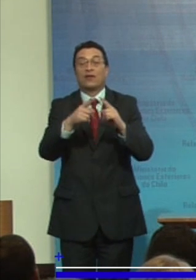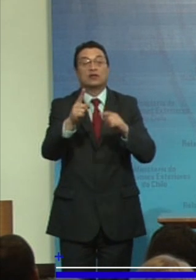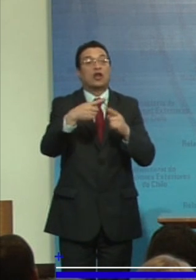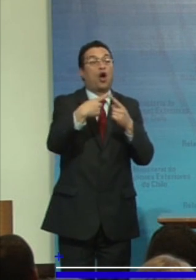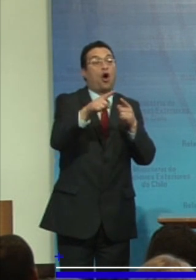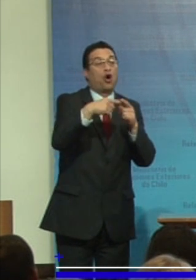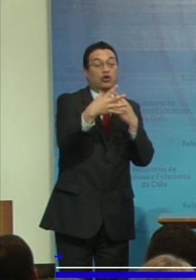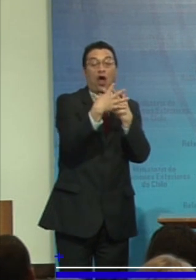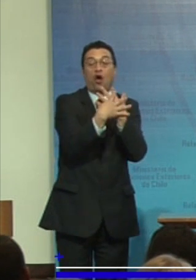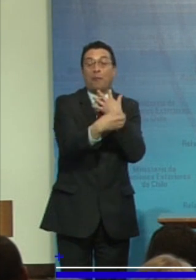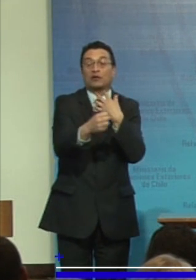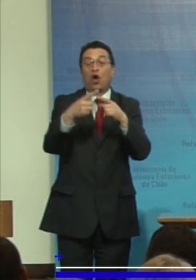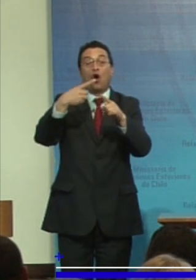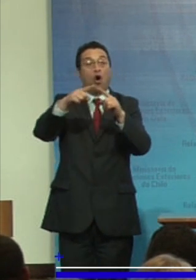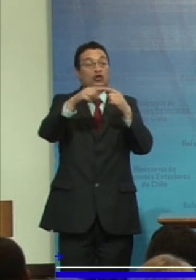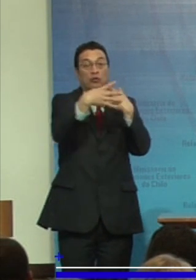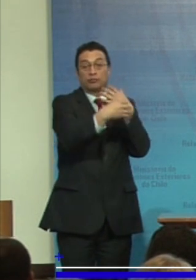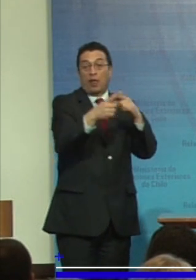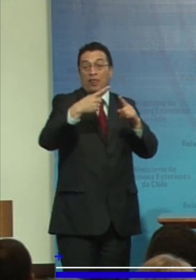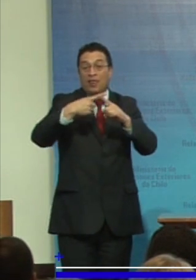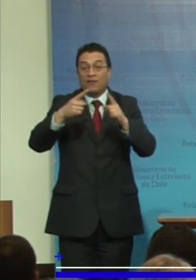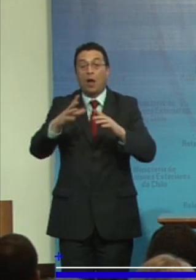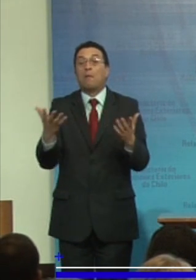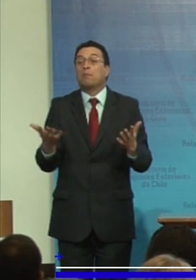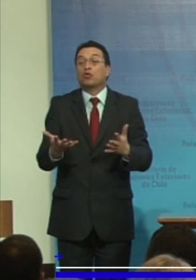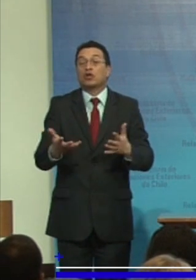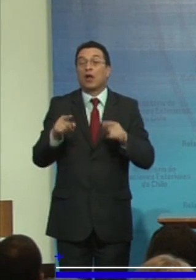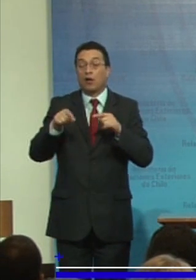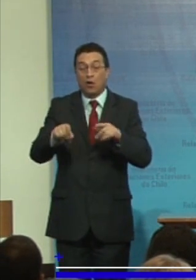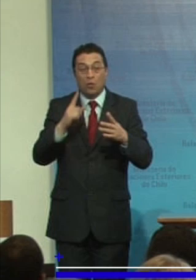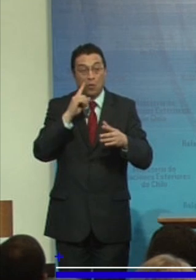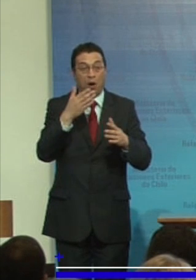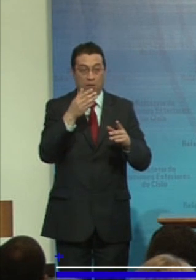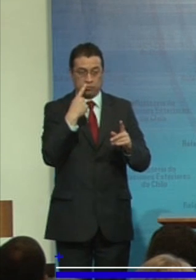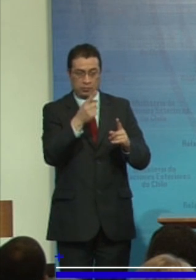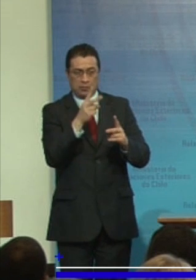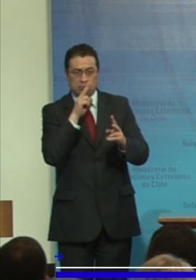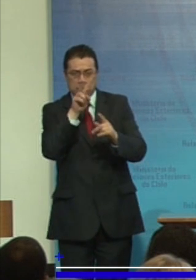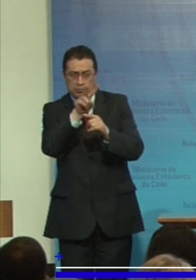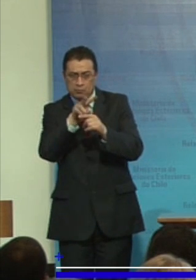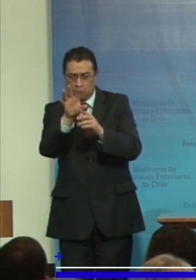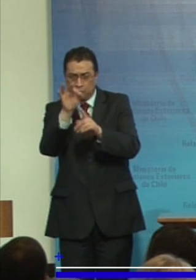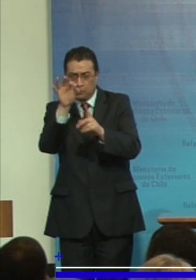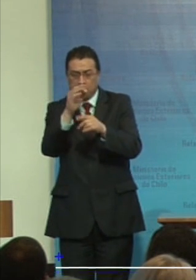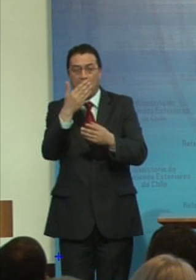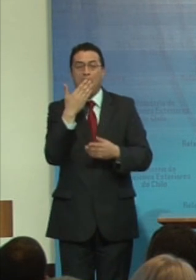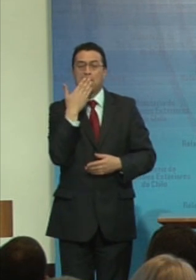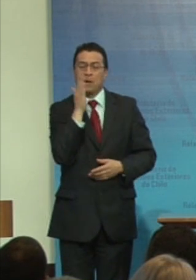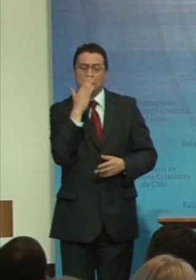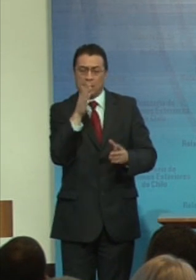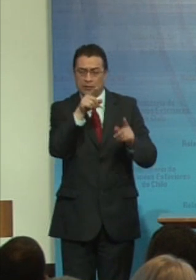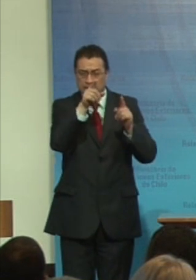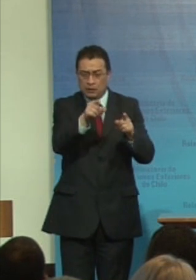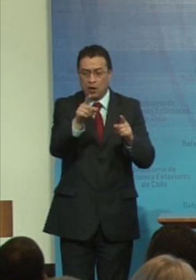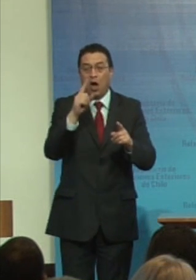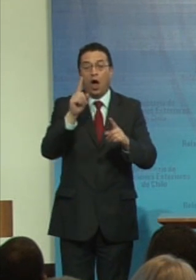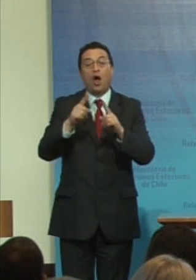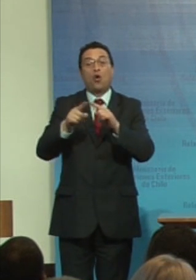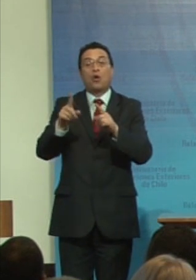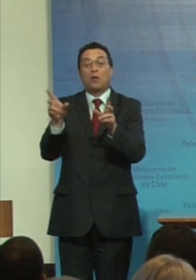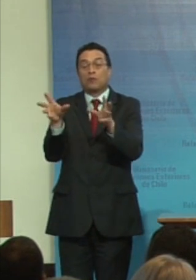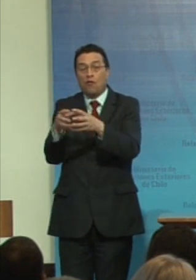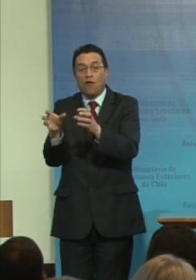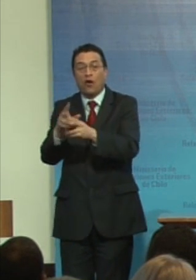de Estados Partes de otras convenciones, porque aparte de las elecciones de expertos se visualizan distintos bloques